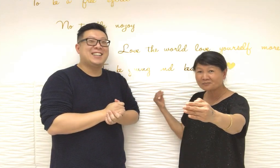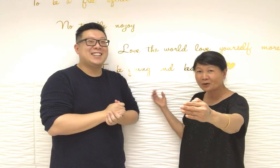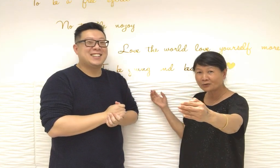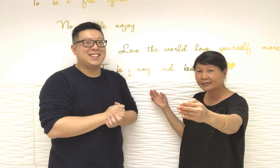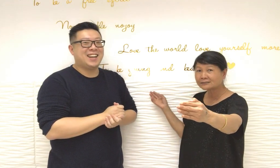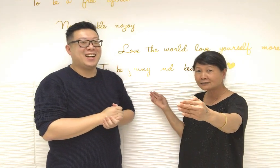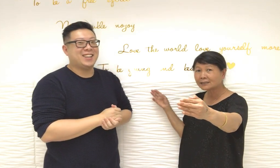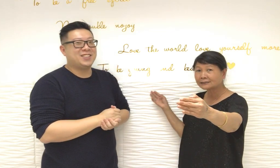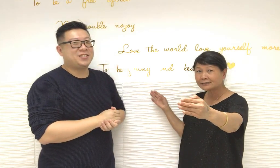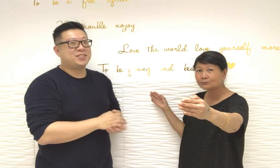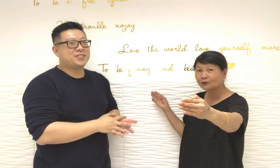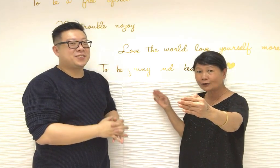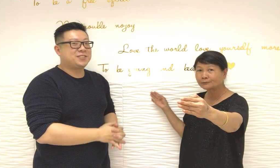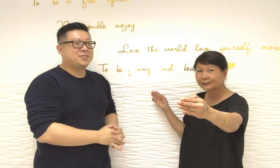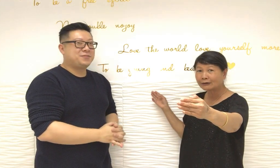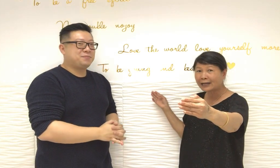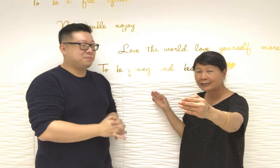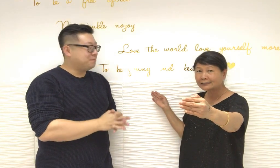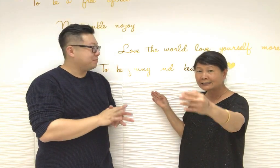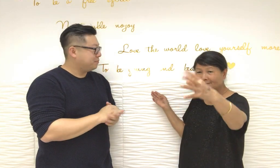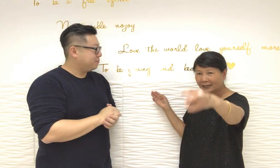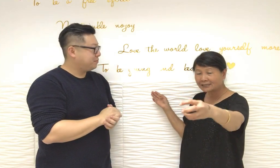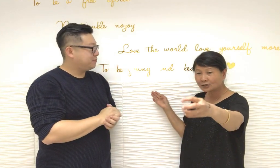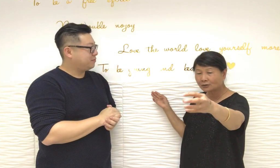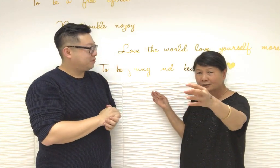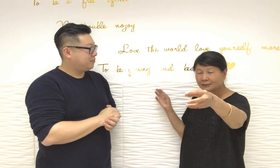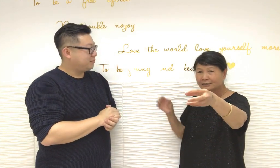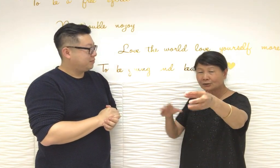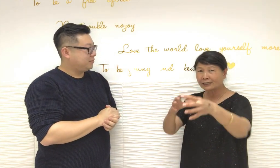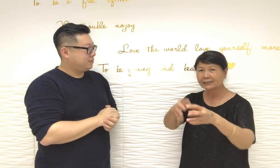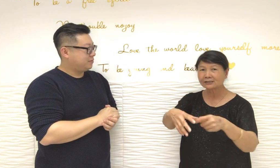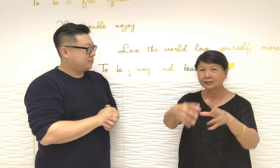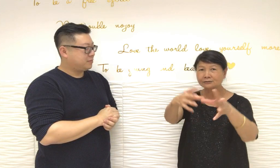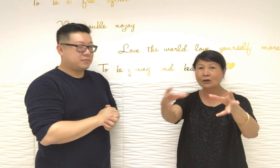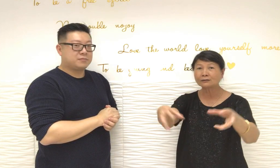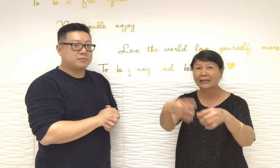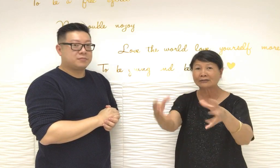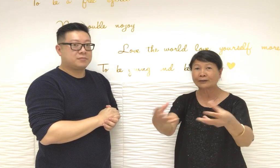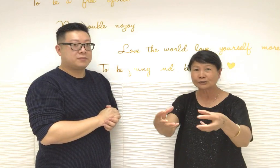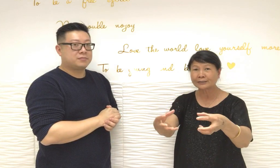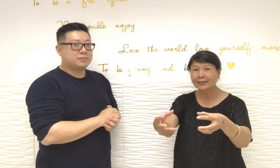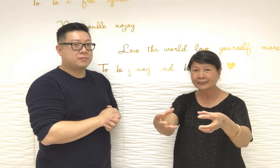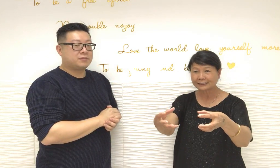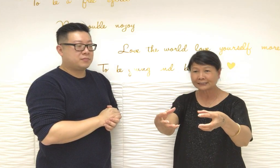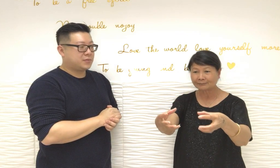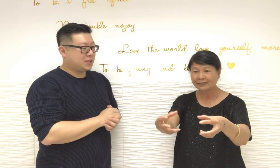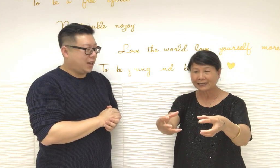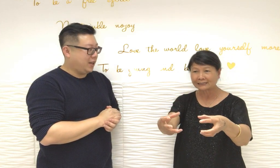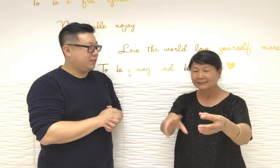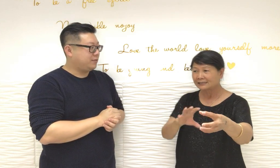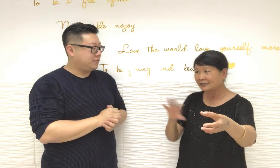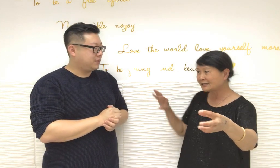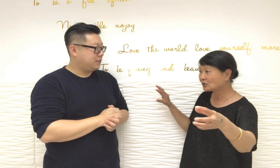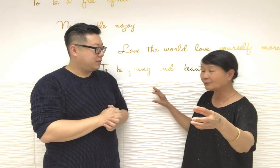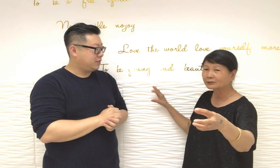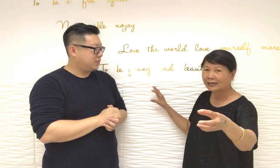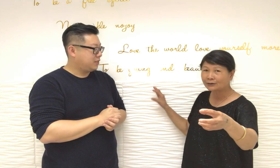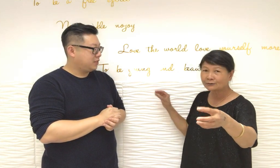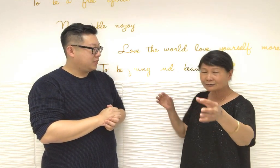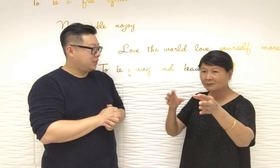店你就一定要向門口嗯擺這裏這裏是當是櫃圓機是這裏是門口你就